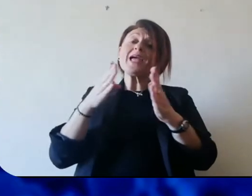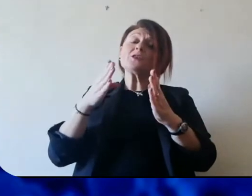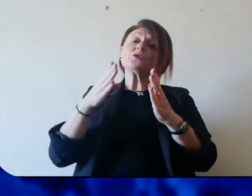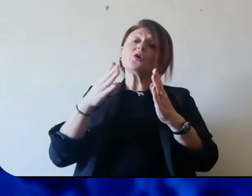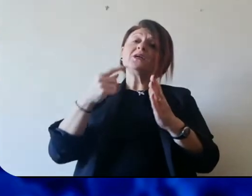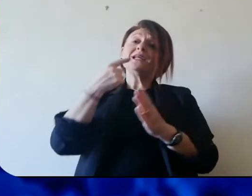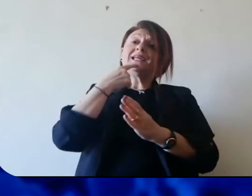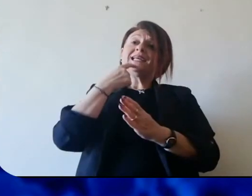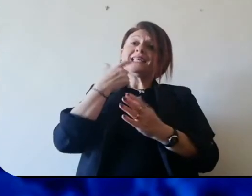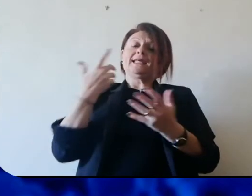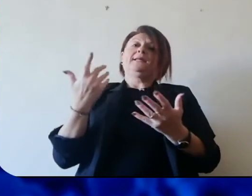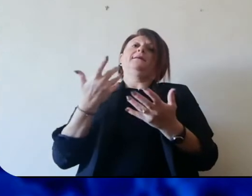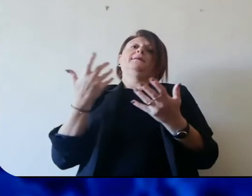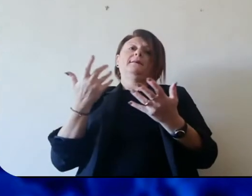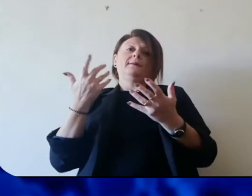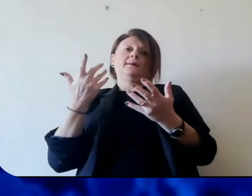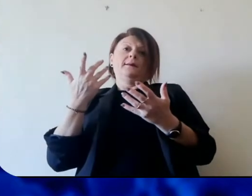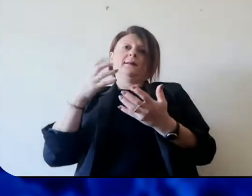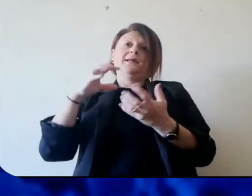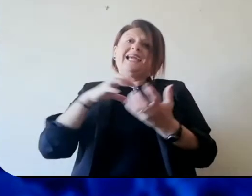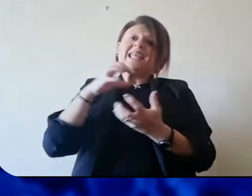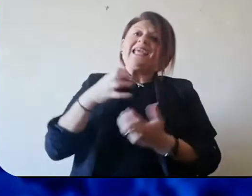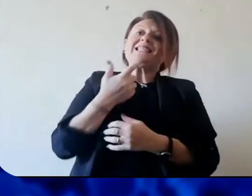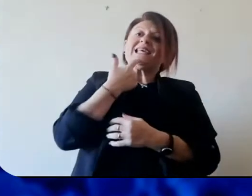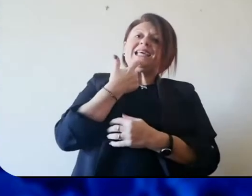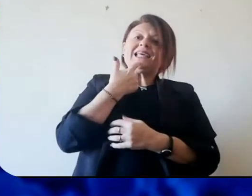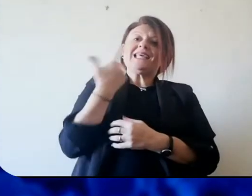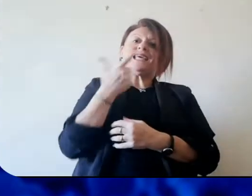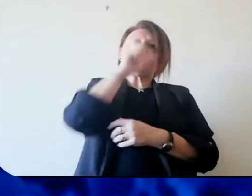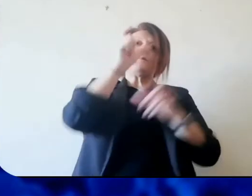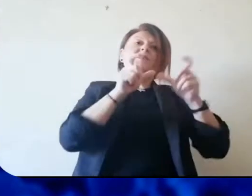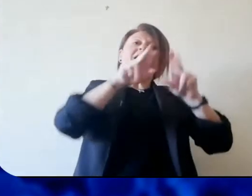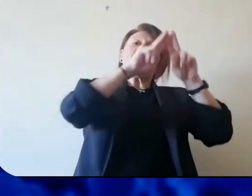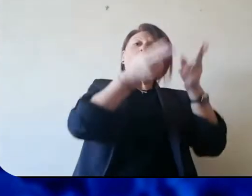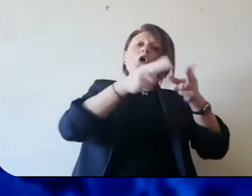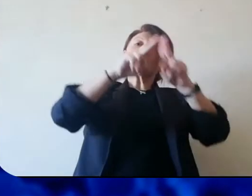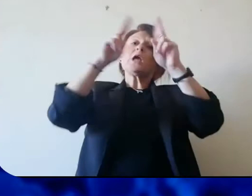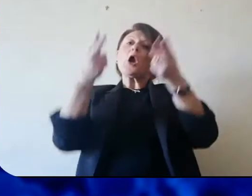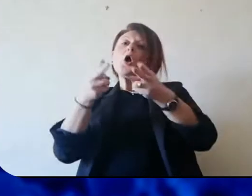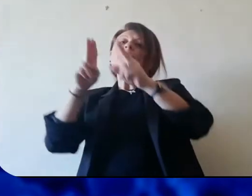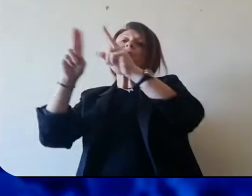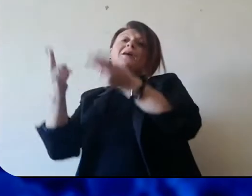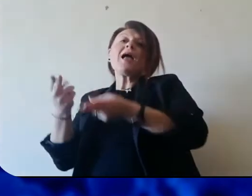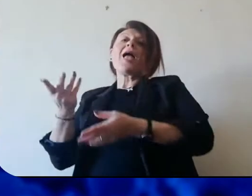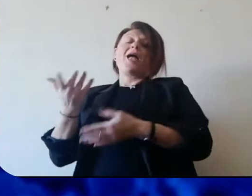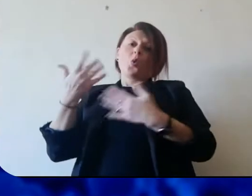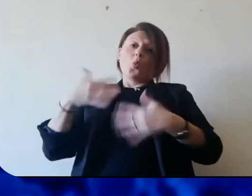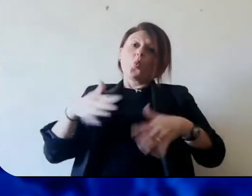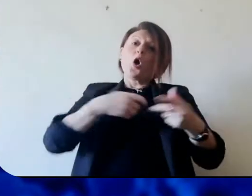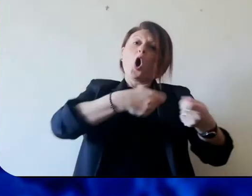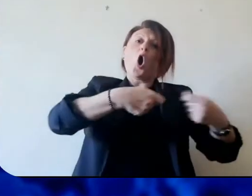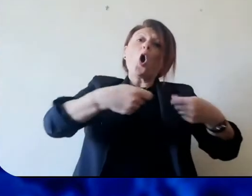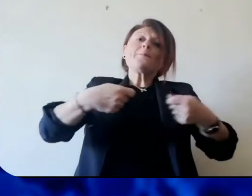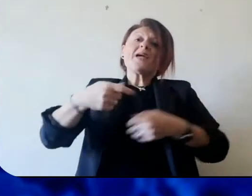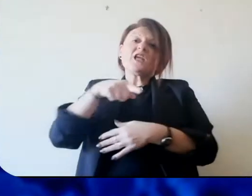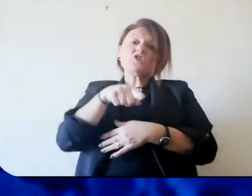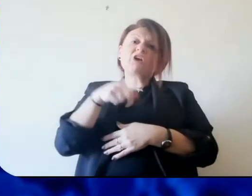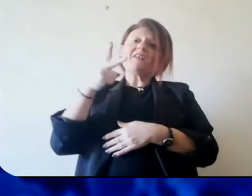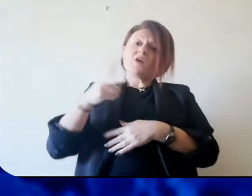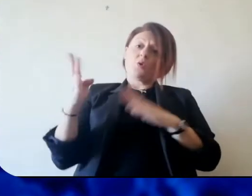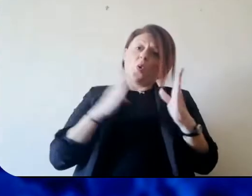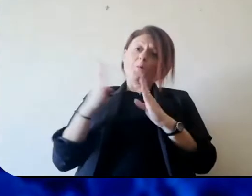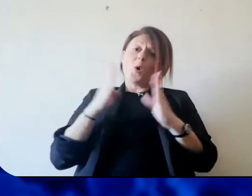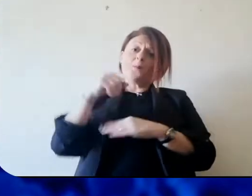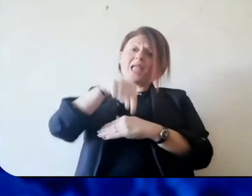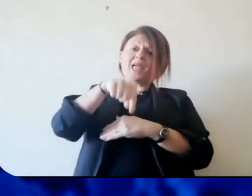la crisi, di chi per coloro insomma che hanno anche piccole attività imprenditoriali, commerciali